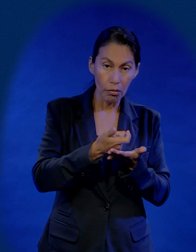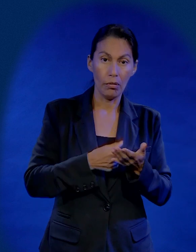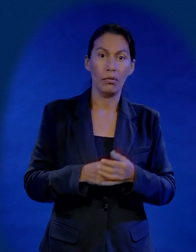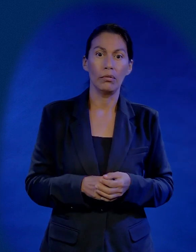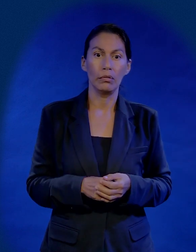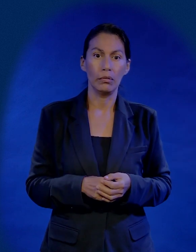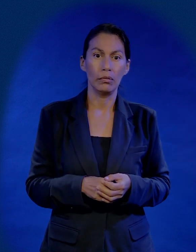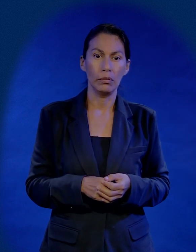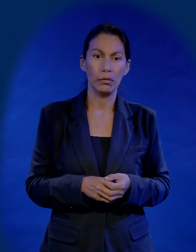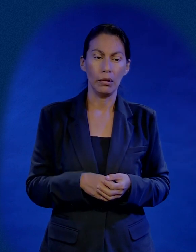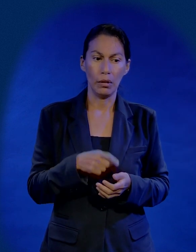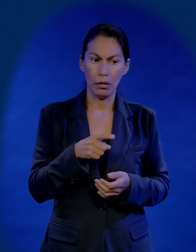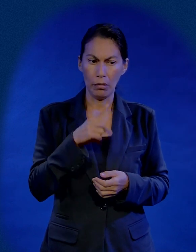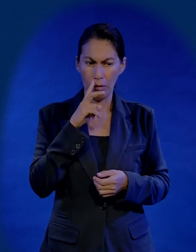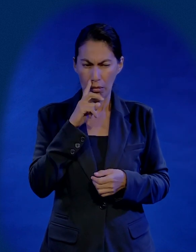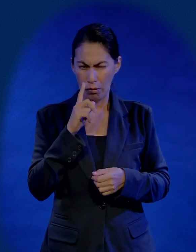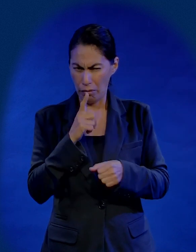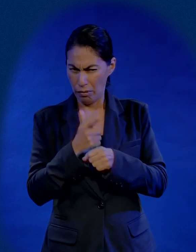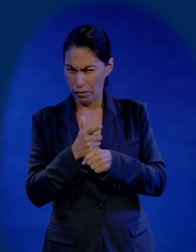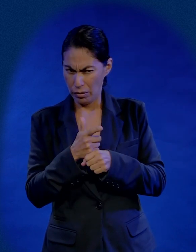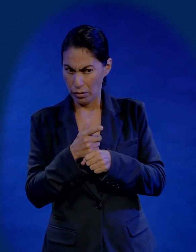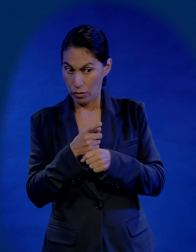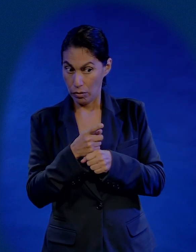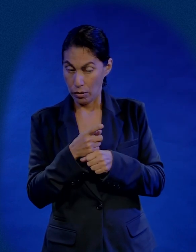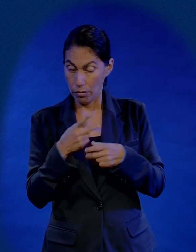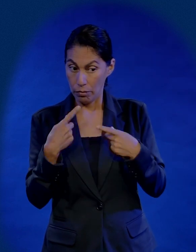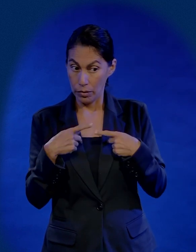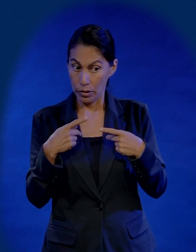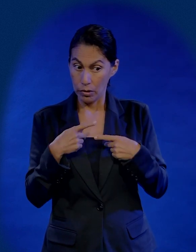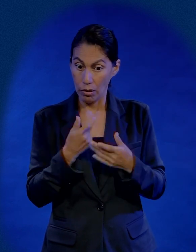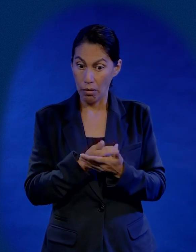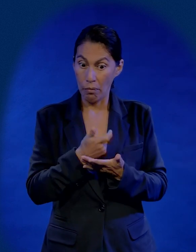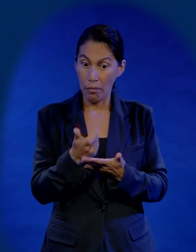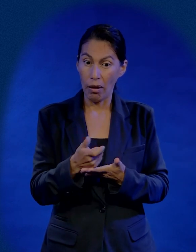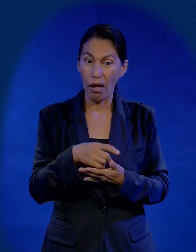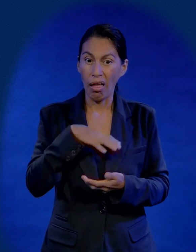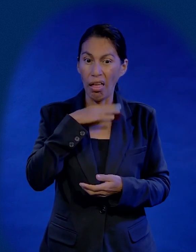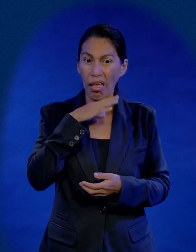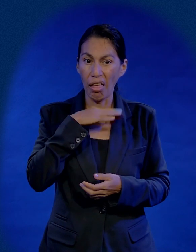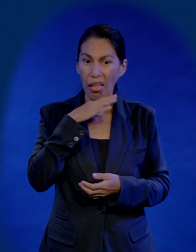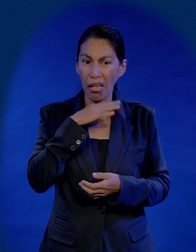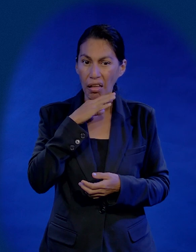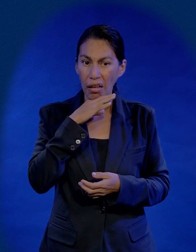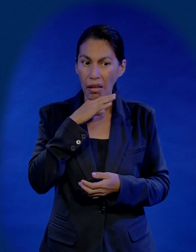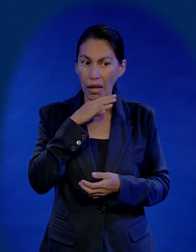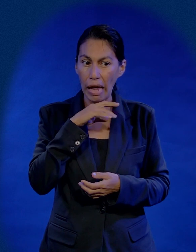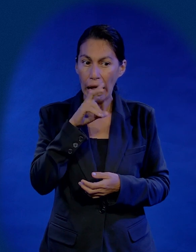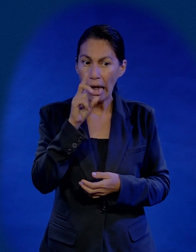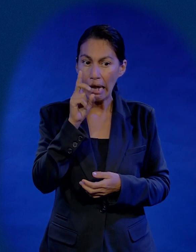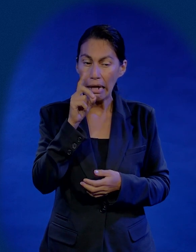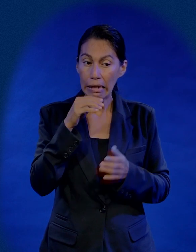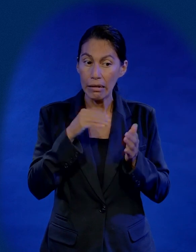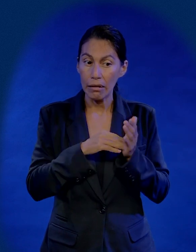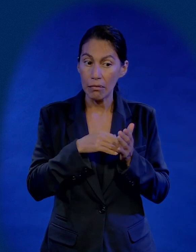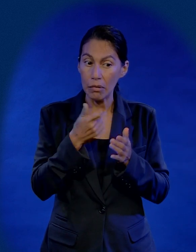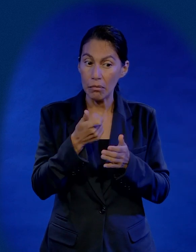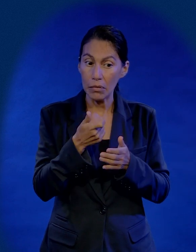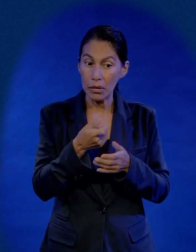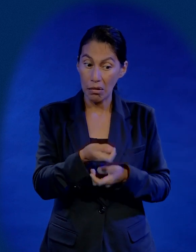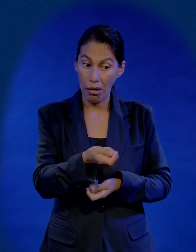Y tú notas que una persona al pagarte hizo una transacción distraído y te dejó 30 mil pesos